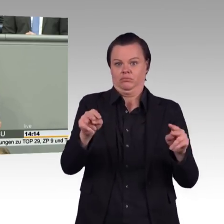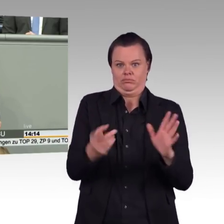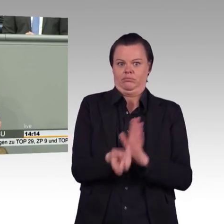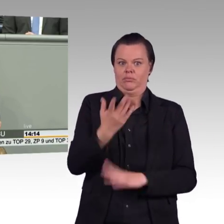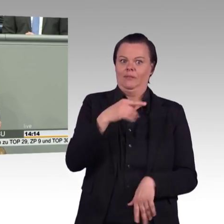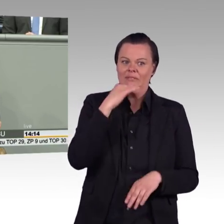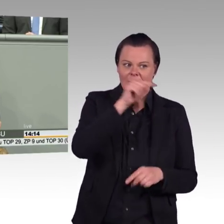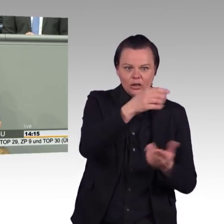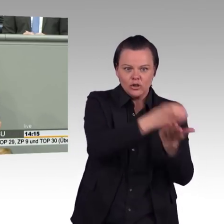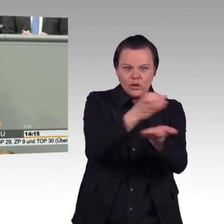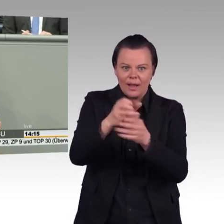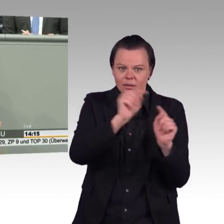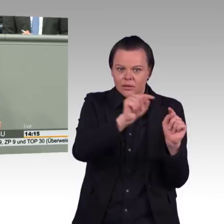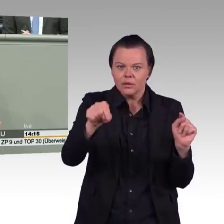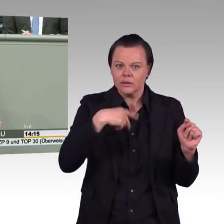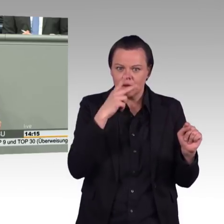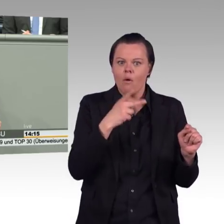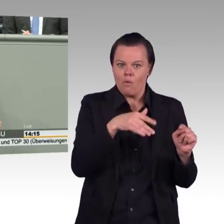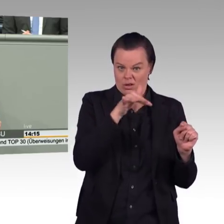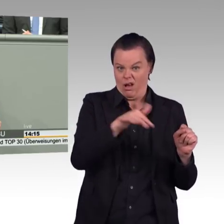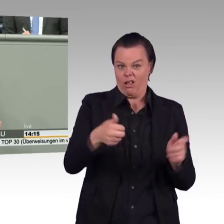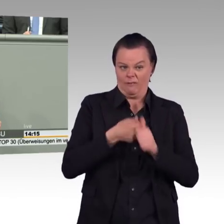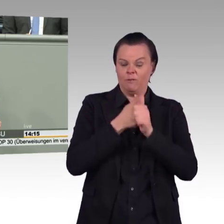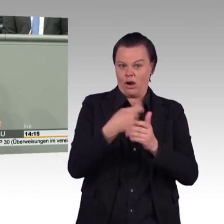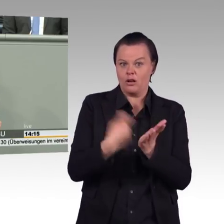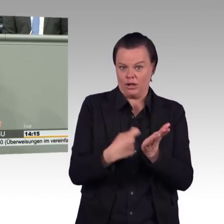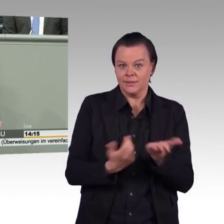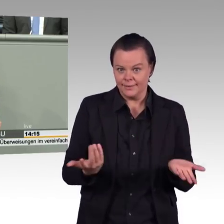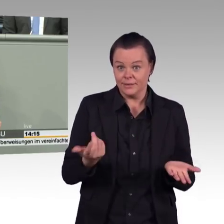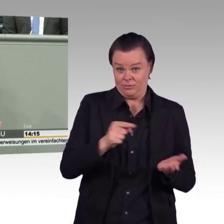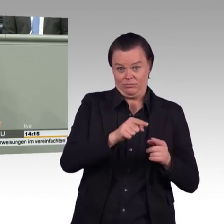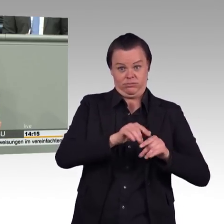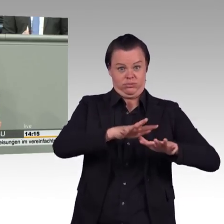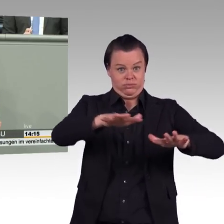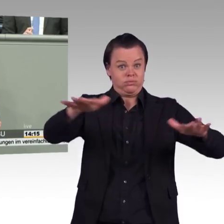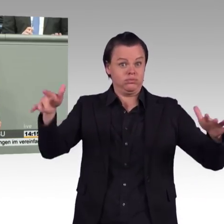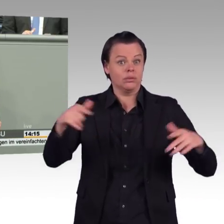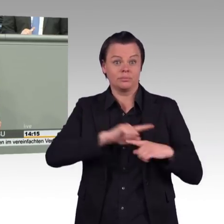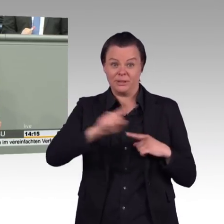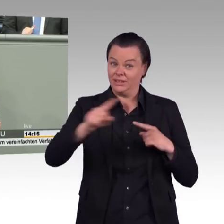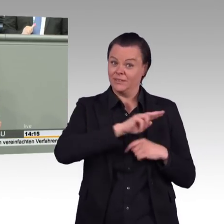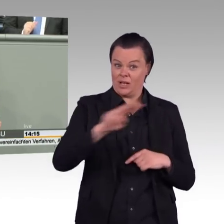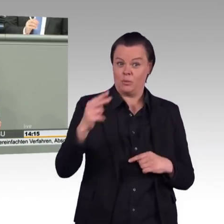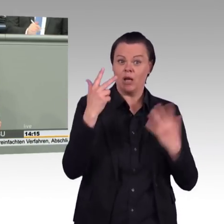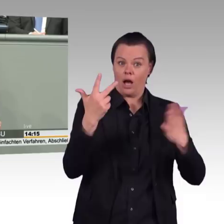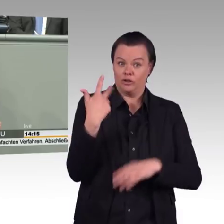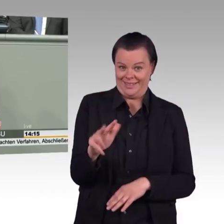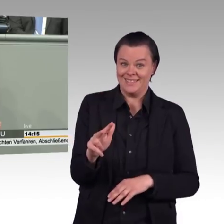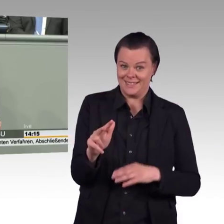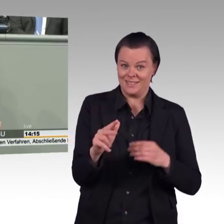Wir hatten am vergangenen Wochenende eine Veranstaltung von der CDU Brandenburg. Und dort gab es einen Antrag der Schülerunion.